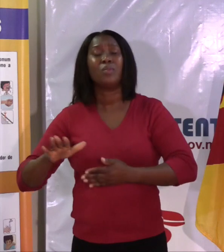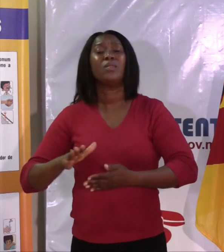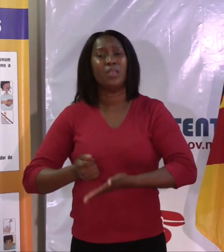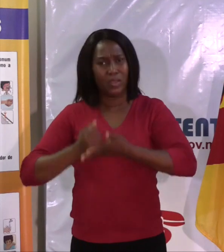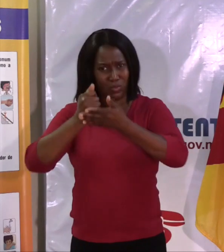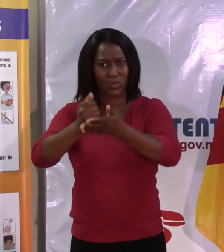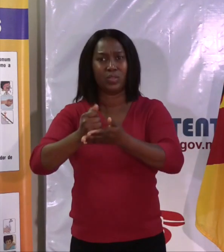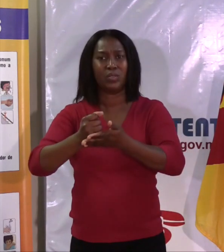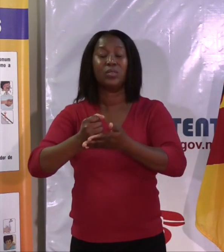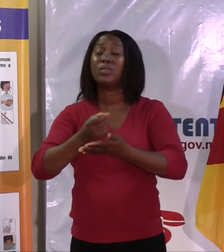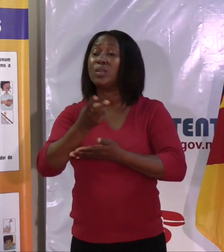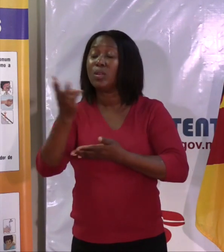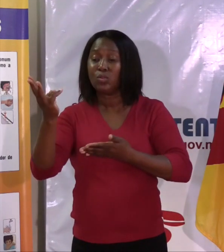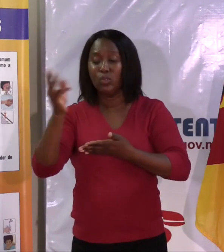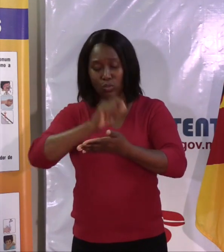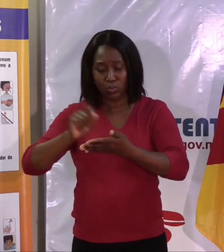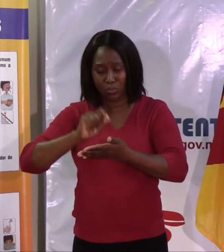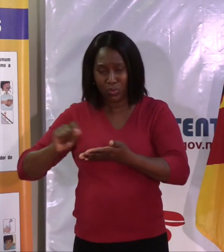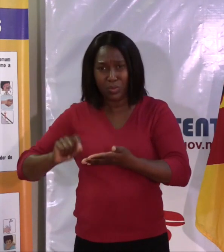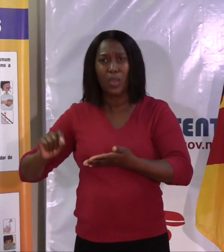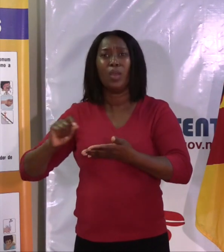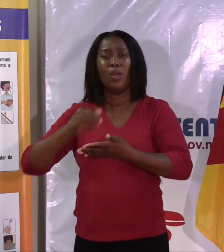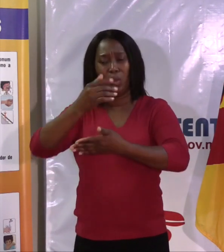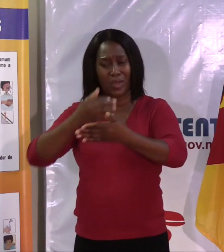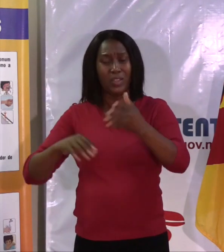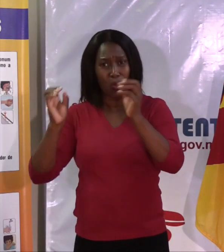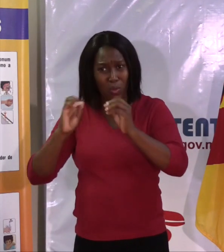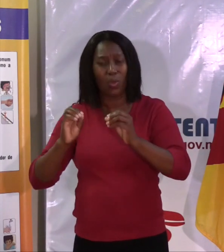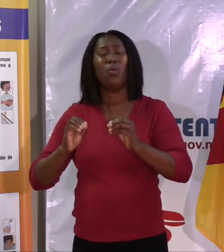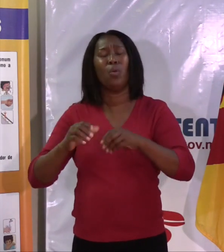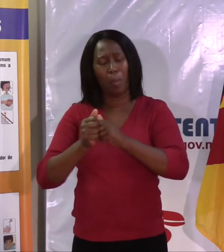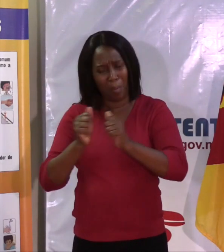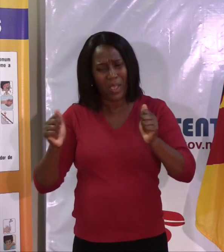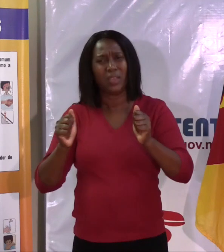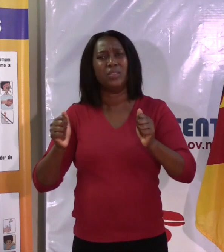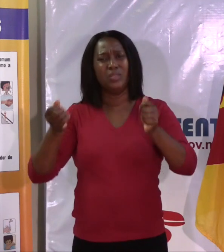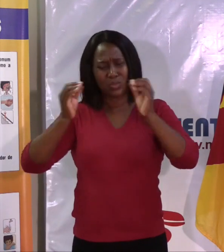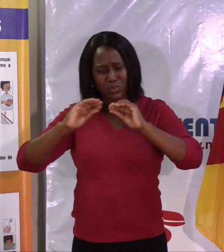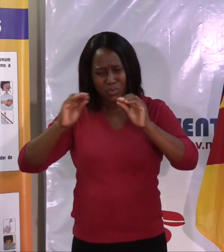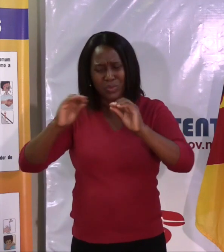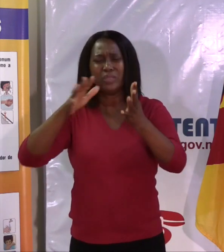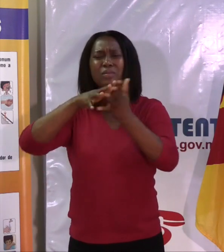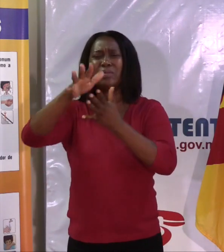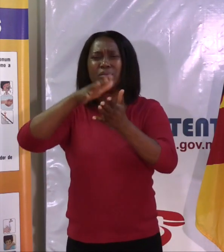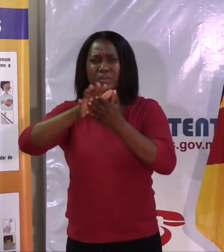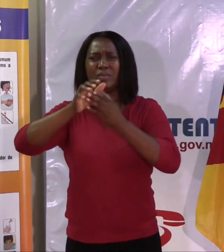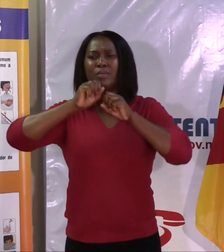registrados porque não fazem parte do sistema de mineiros, mas com esta educação, como é que vou dizer, abrangente,